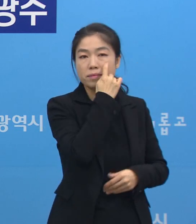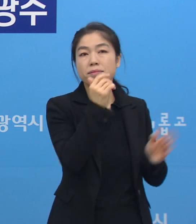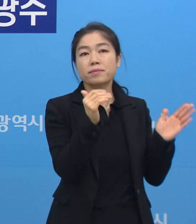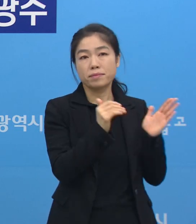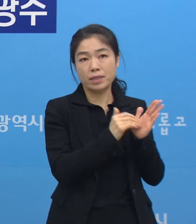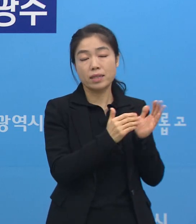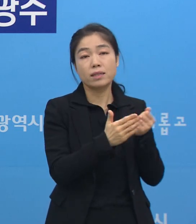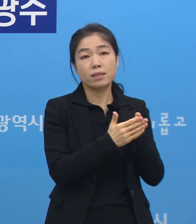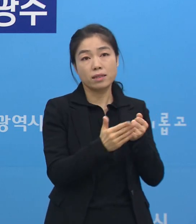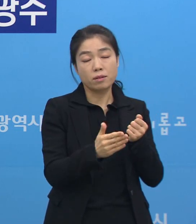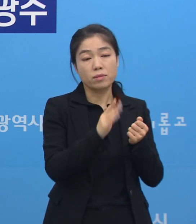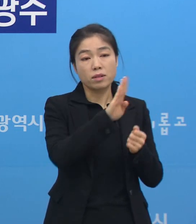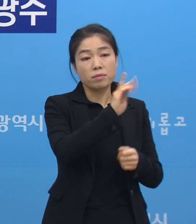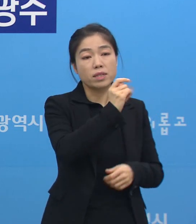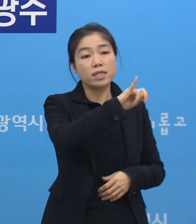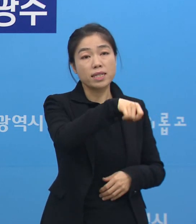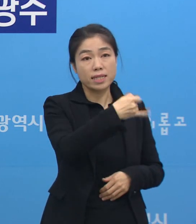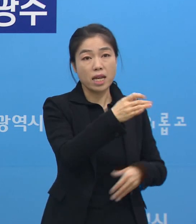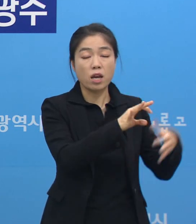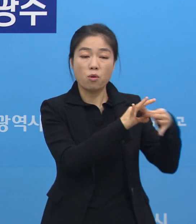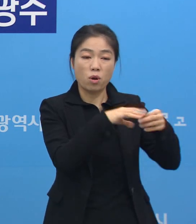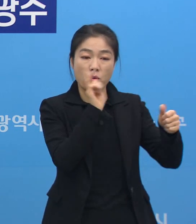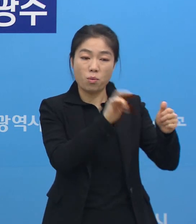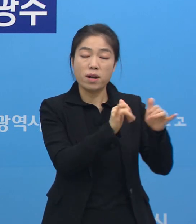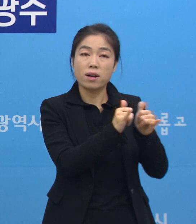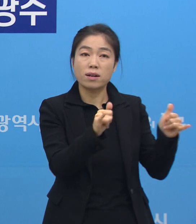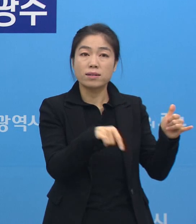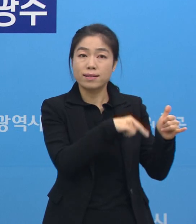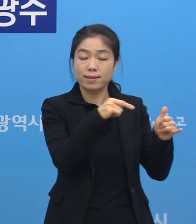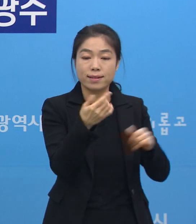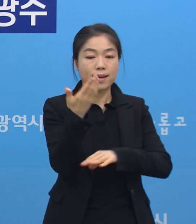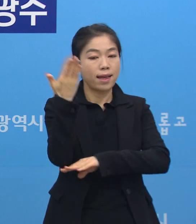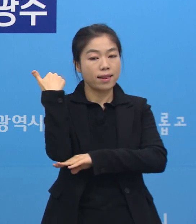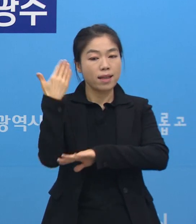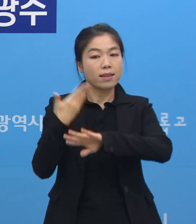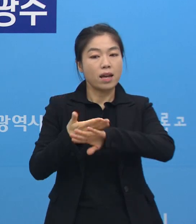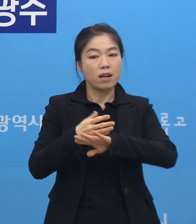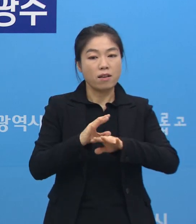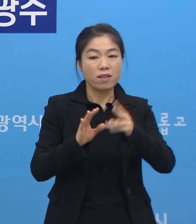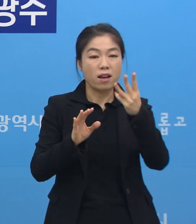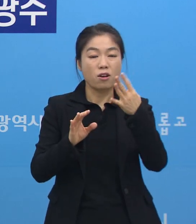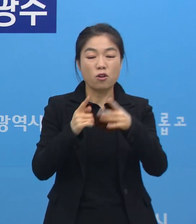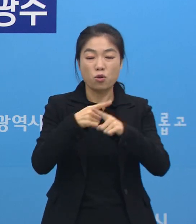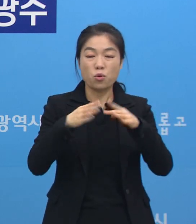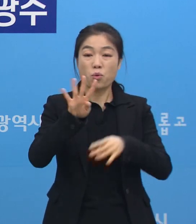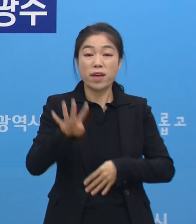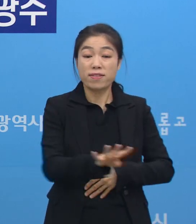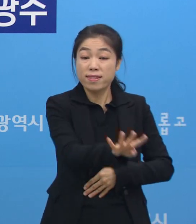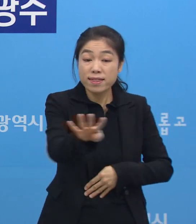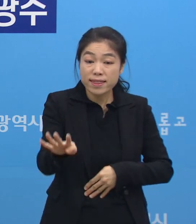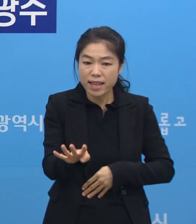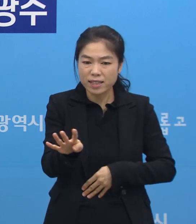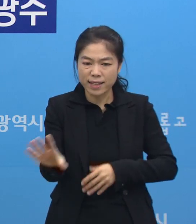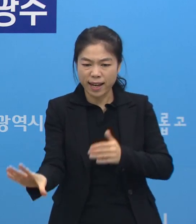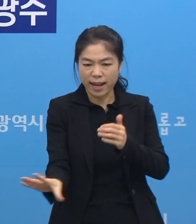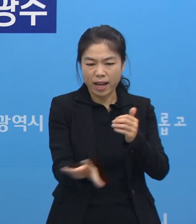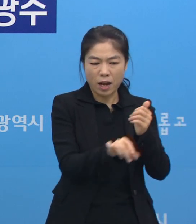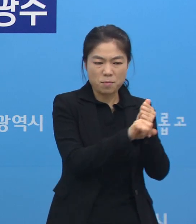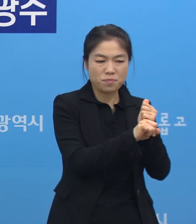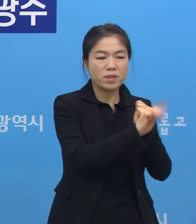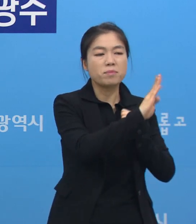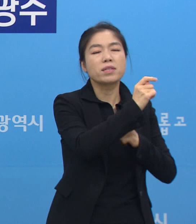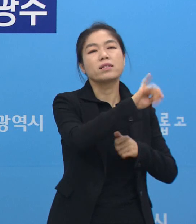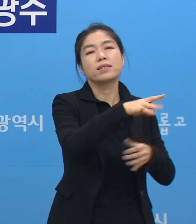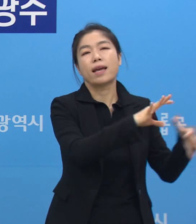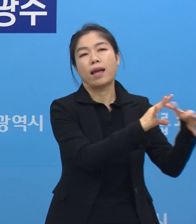그래서 저희들이 BTJ열방센터 관련 확진자가 기존 관련 교회 4개소와 관련되어서 총 49명이